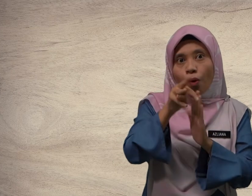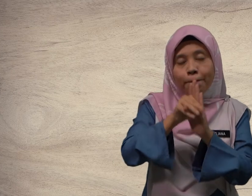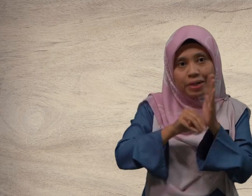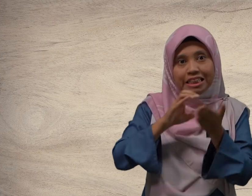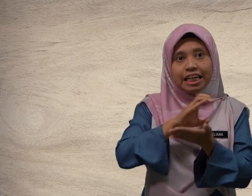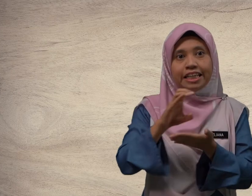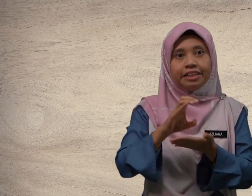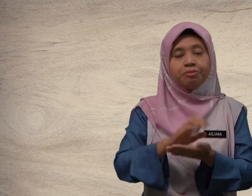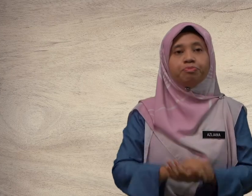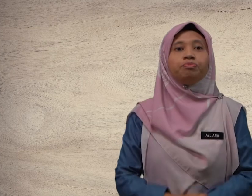mencatat.